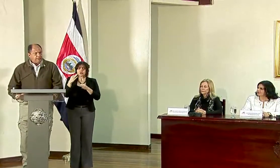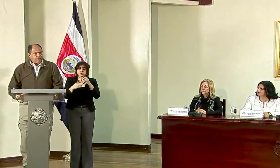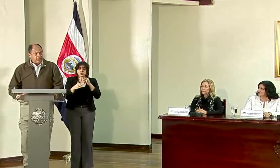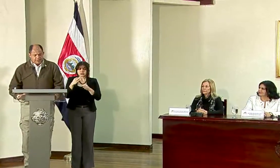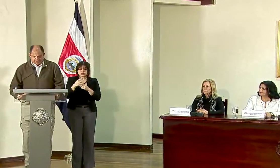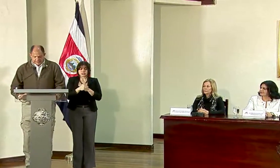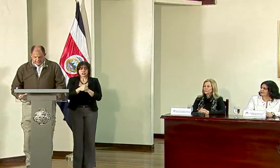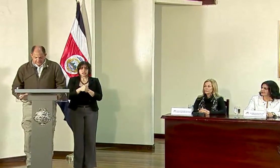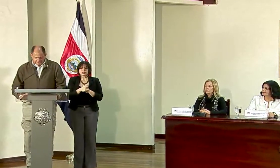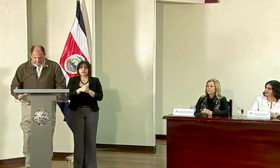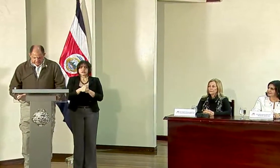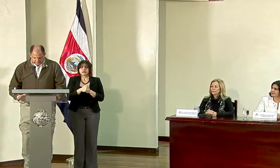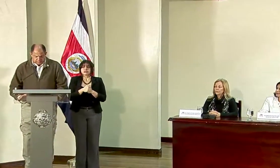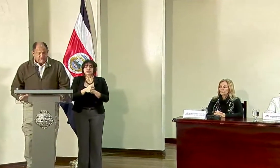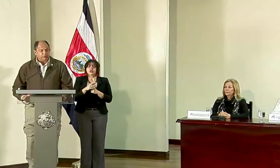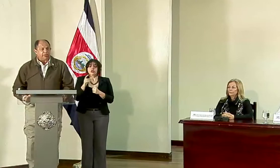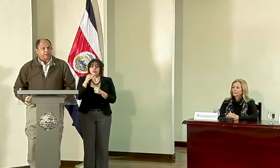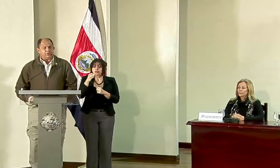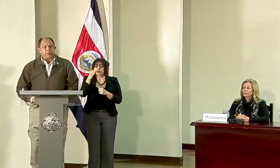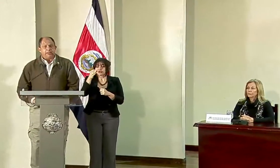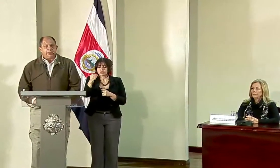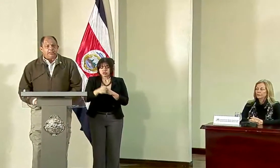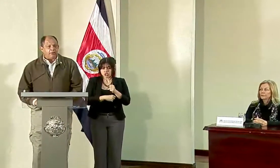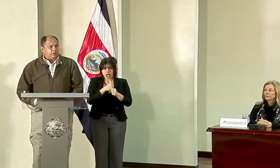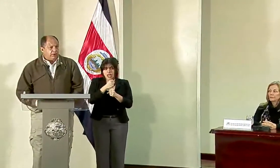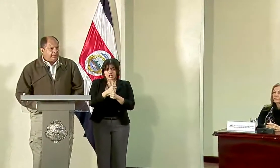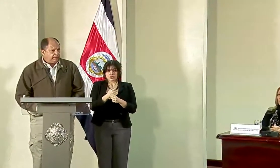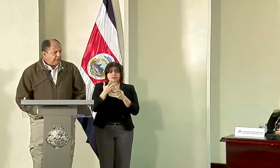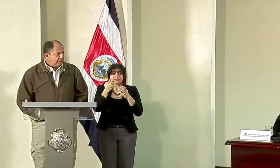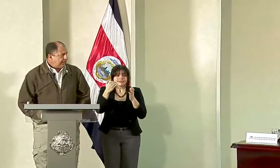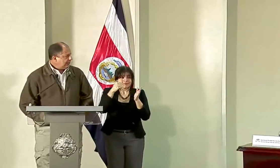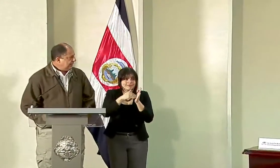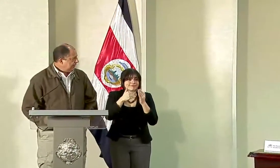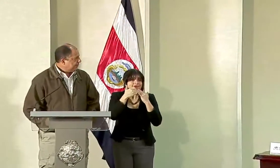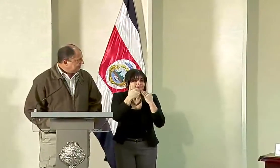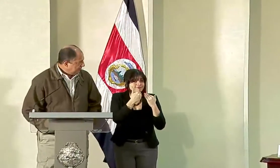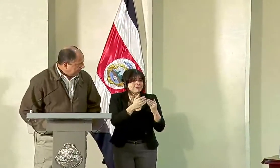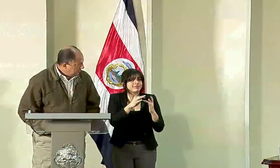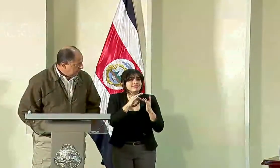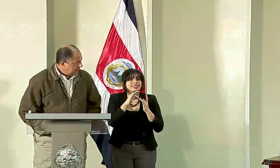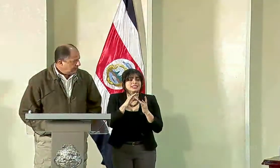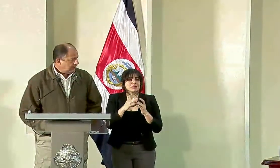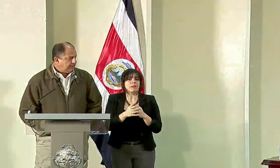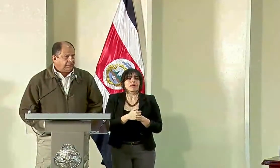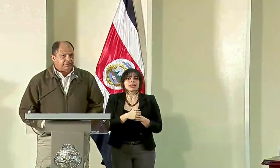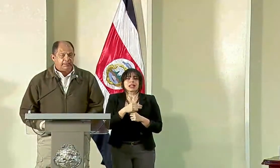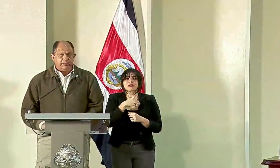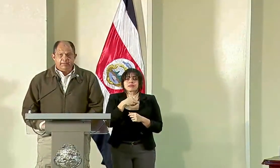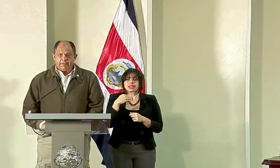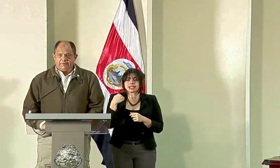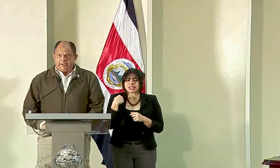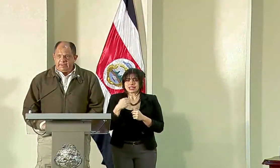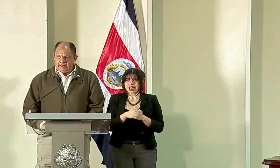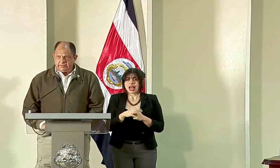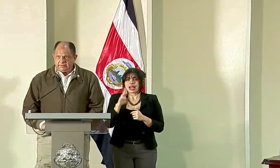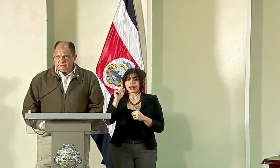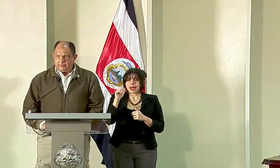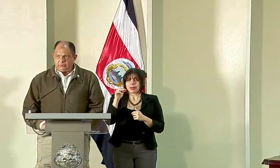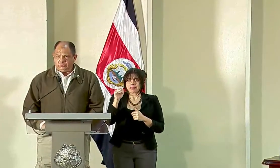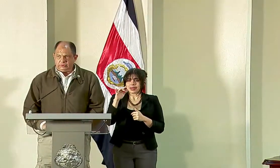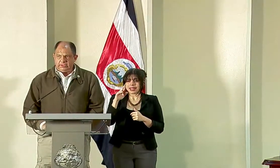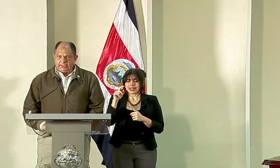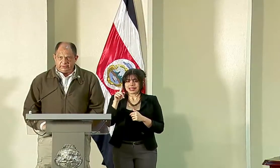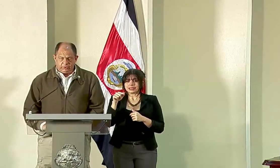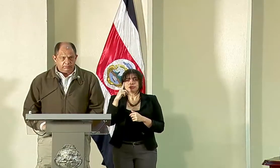Justicia en los próximos años. Quiero nuevamente agradecer especialmente a la ministra Ramírez